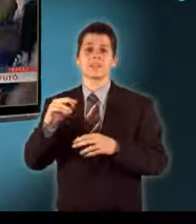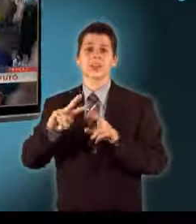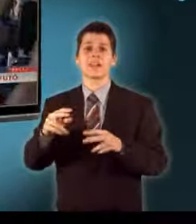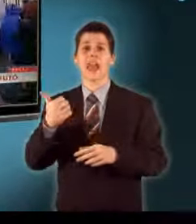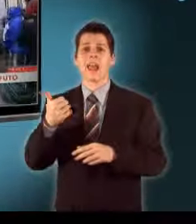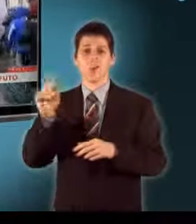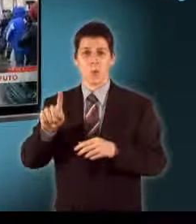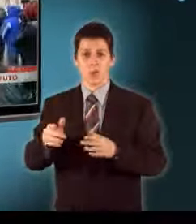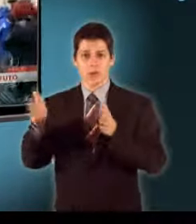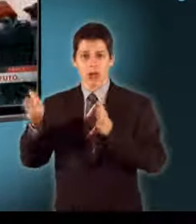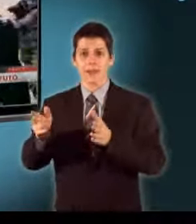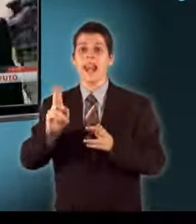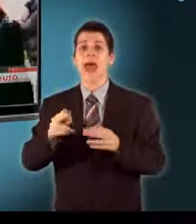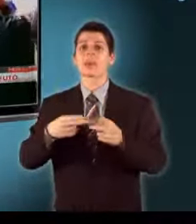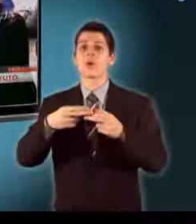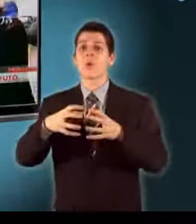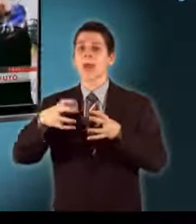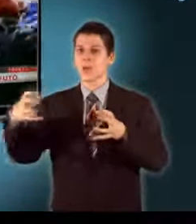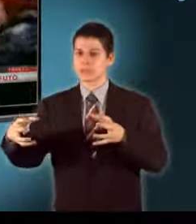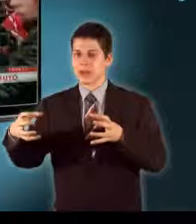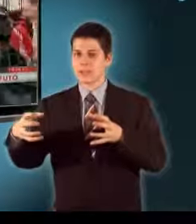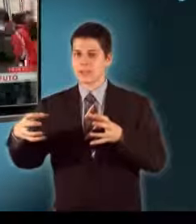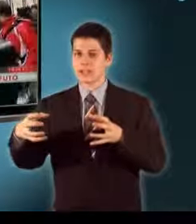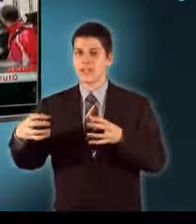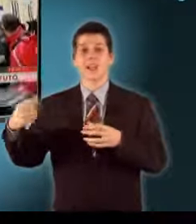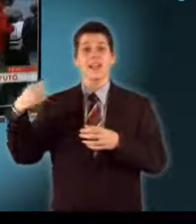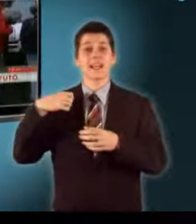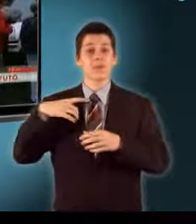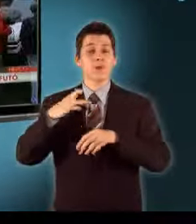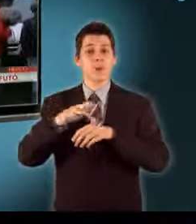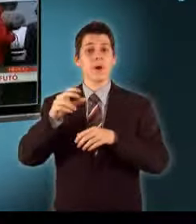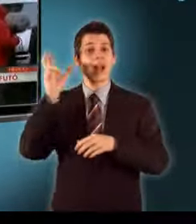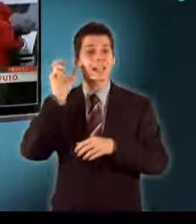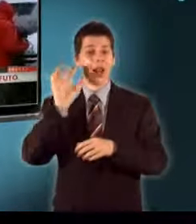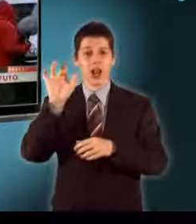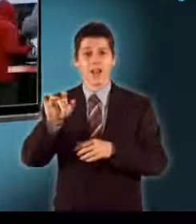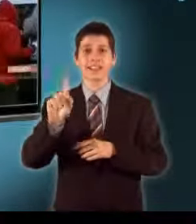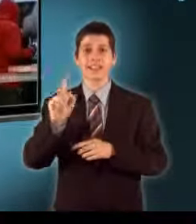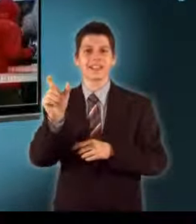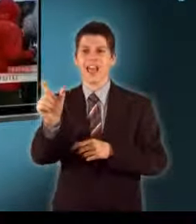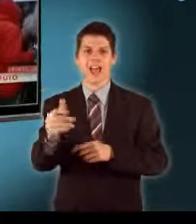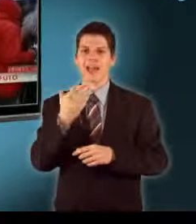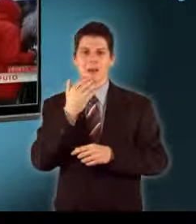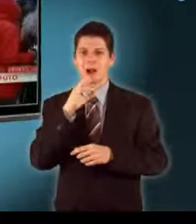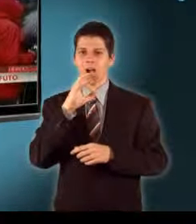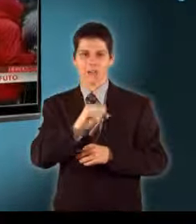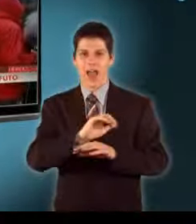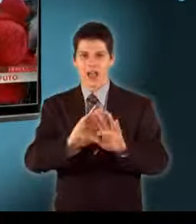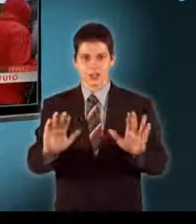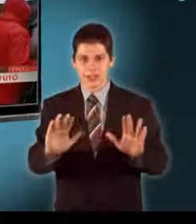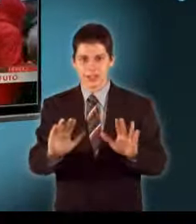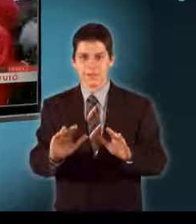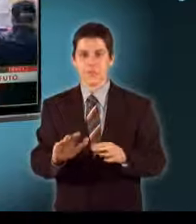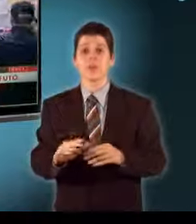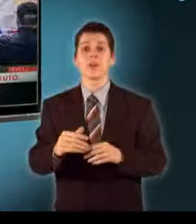hónapig tart, de meghosszabbítható Tegnap is megpróbálták kihallgatni, de nem volt olyan állapotban, hogy válaszoljon a nyomozók